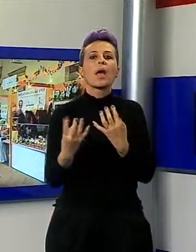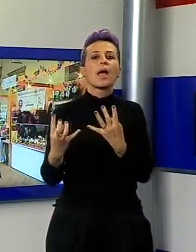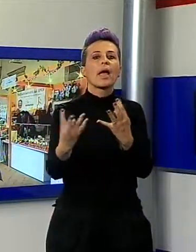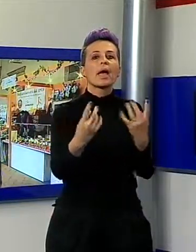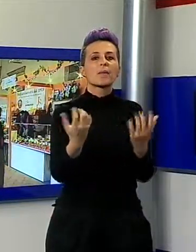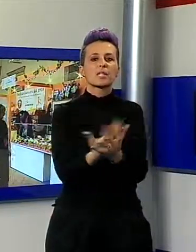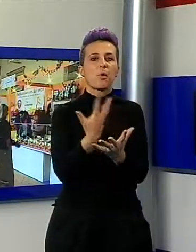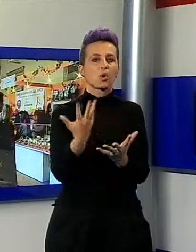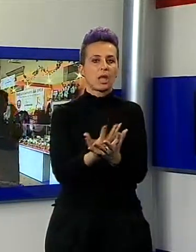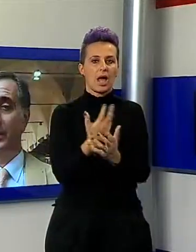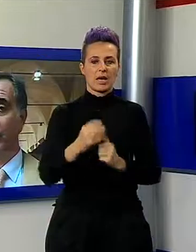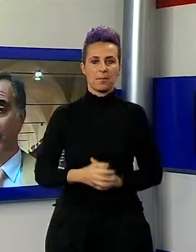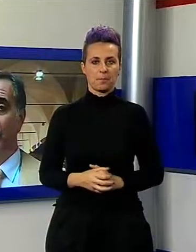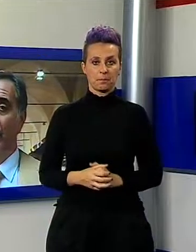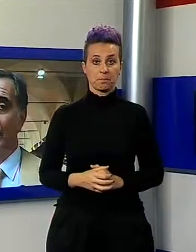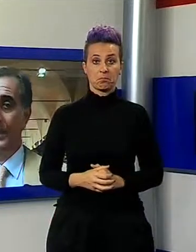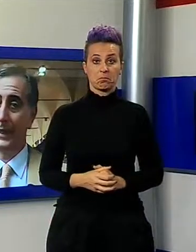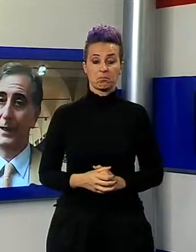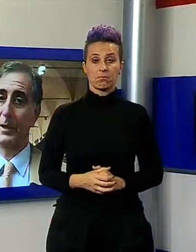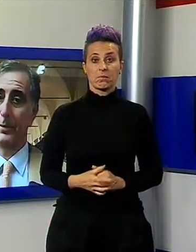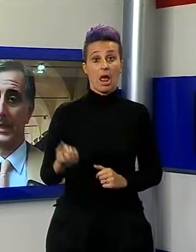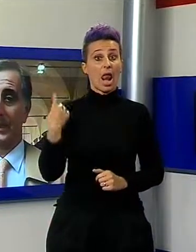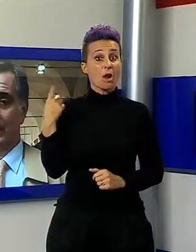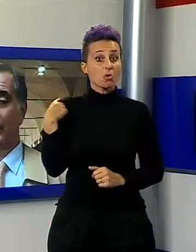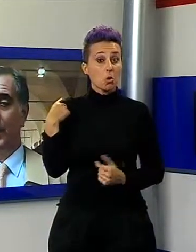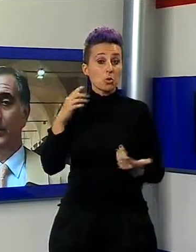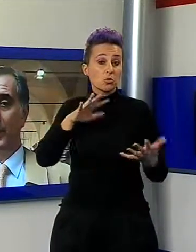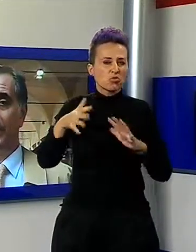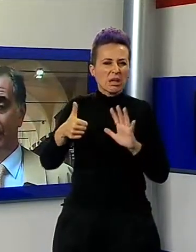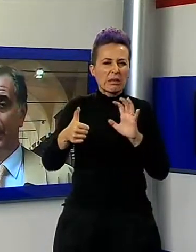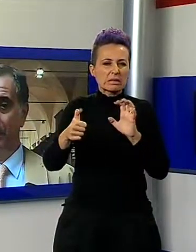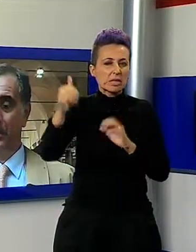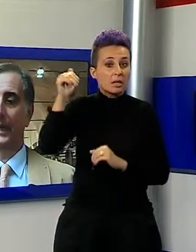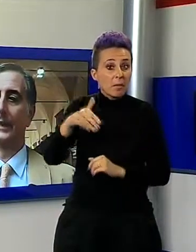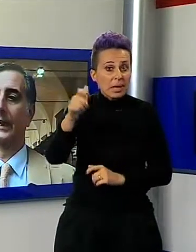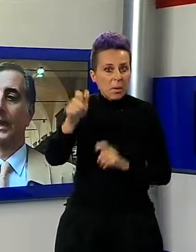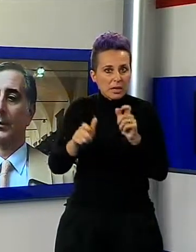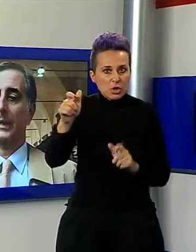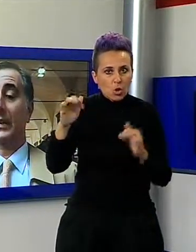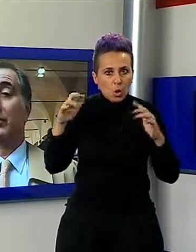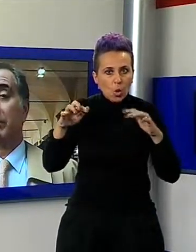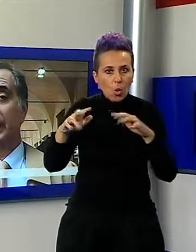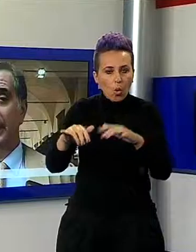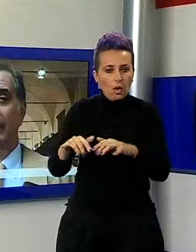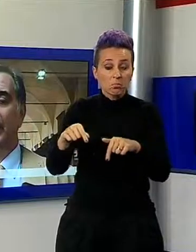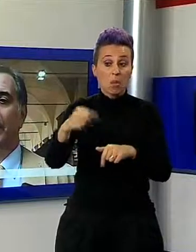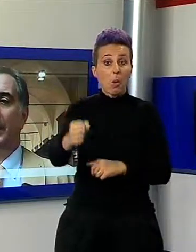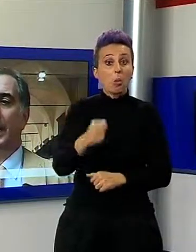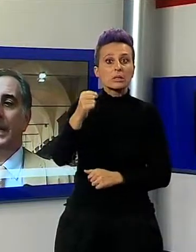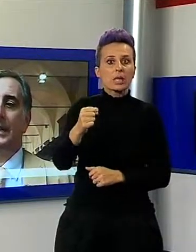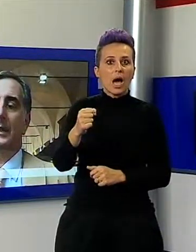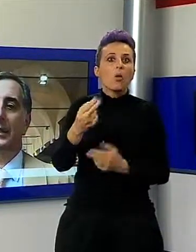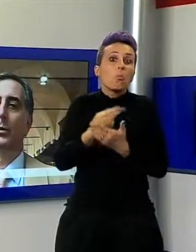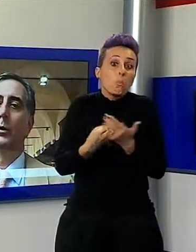I numeri, ricordo quelli dello scorso anno, si arrivò a sfiorare le 60.000 presenze, quindi dei numeri veramente importanti. Quest'anno tentiamo di